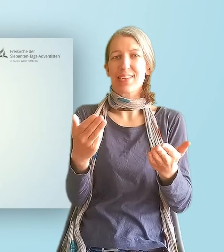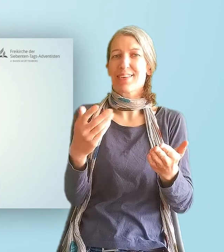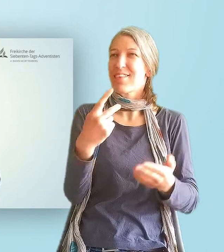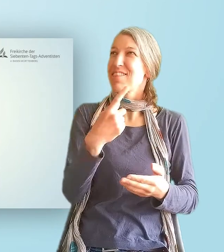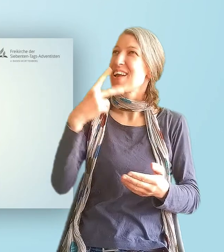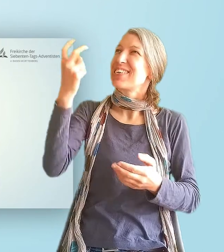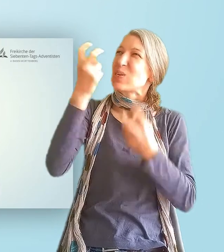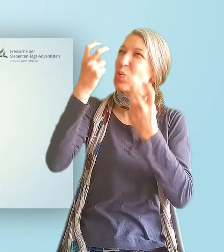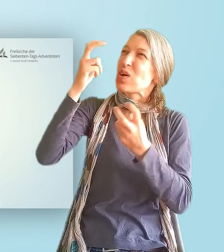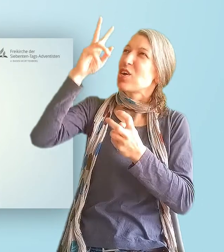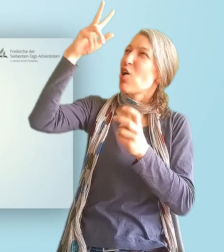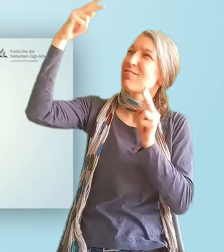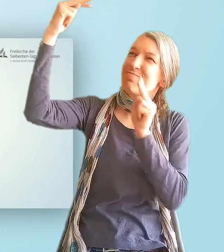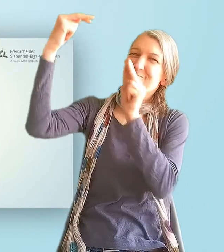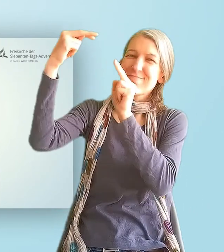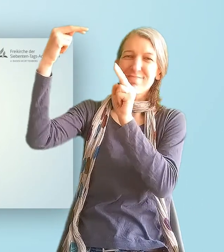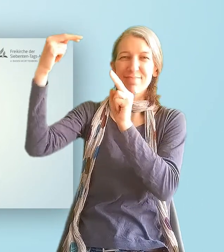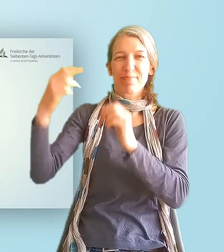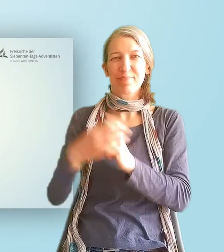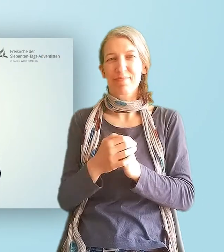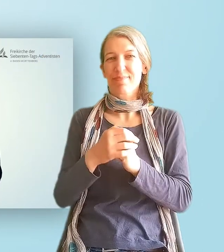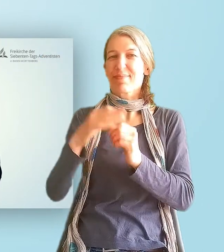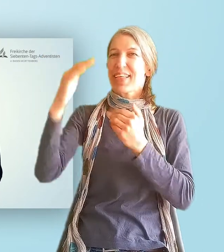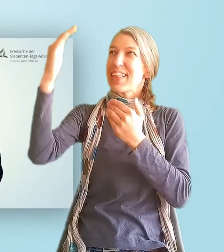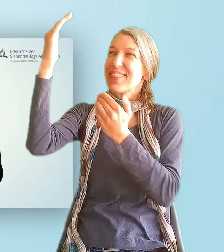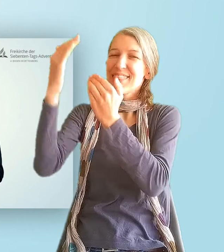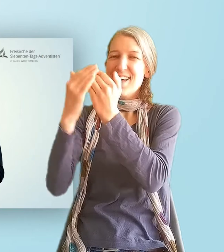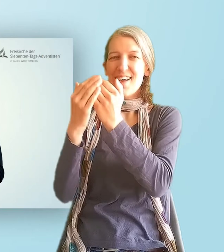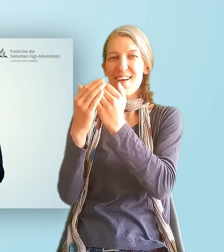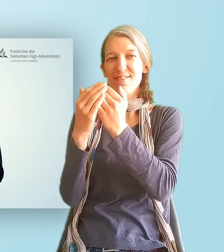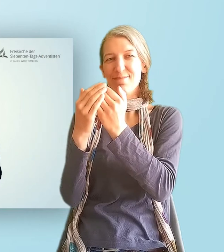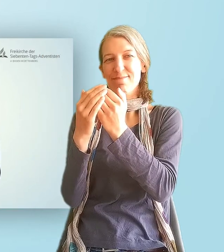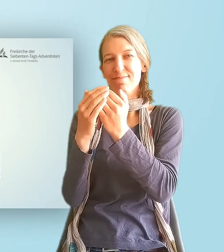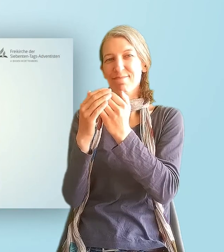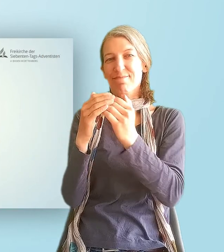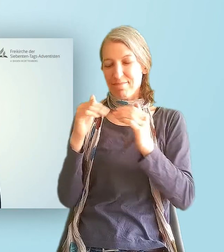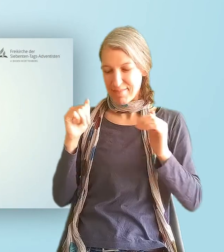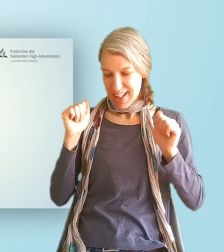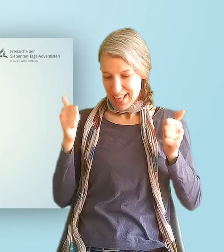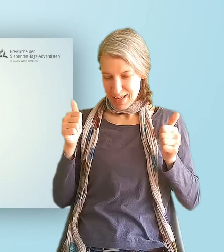seine Nähe, unser Leben zu ändern und die Beziehung zu Gott zu stärken.